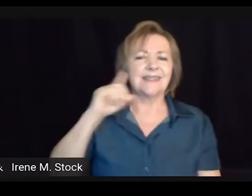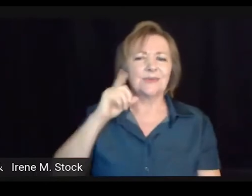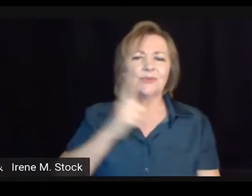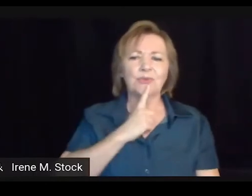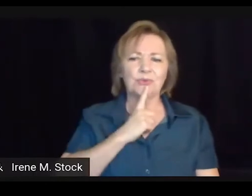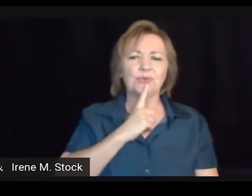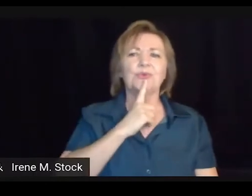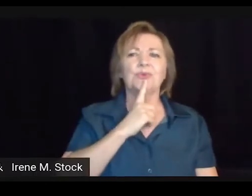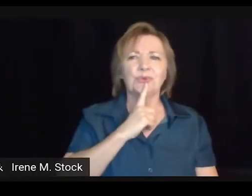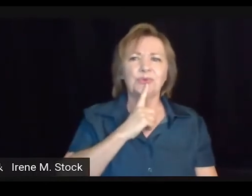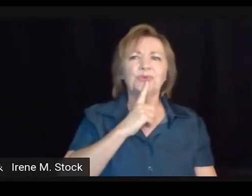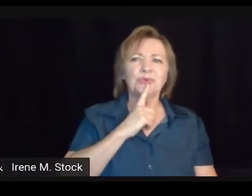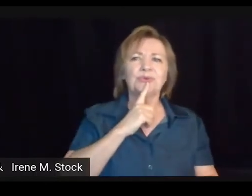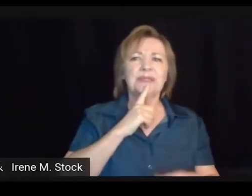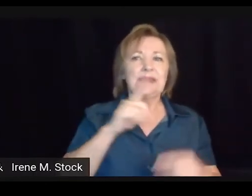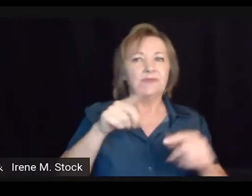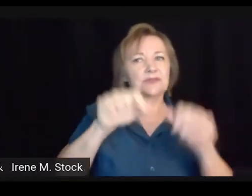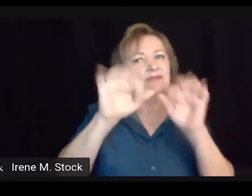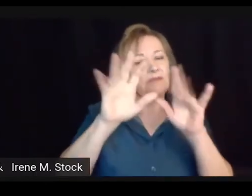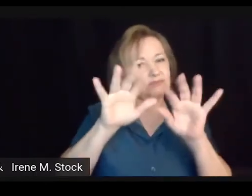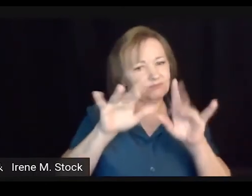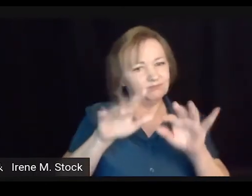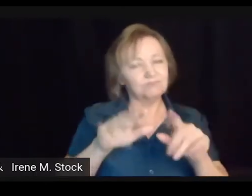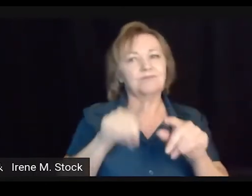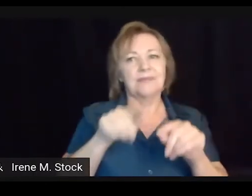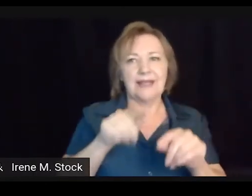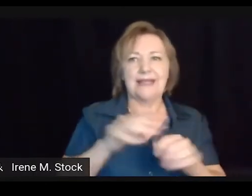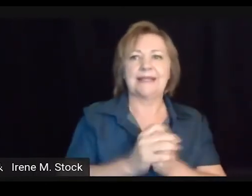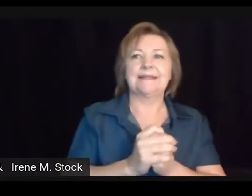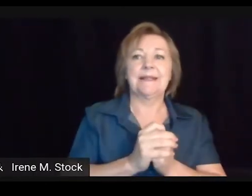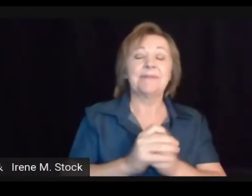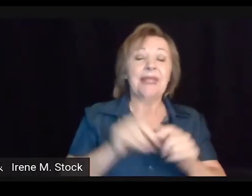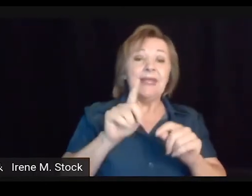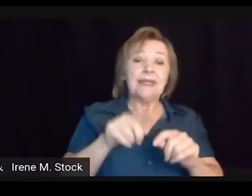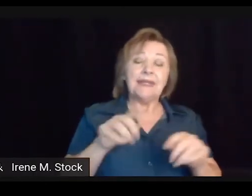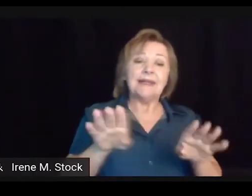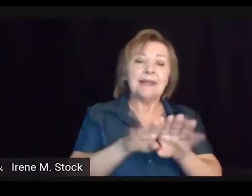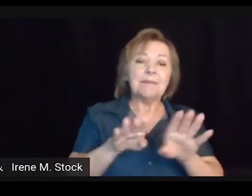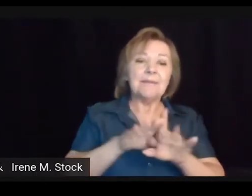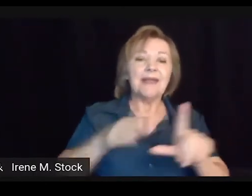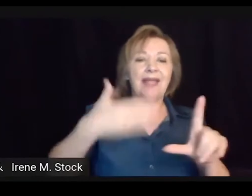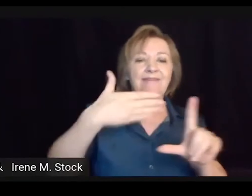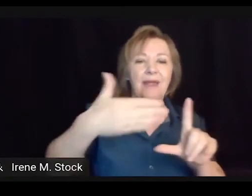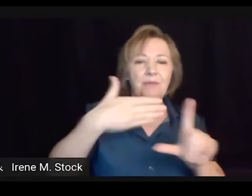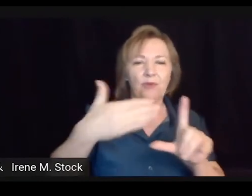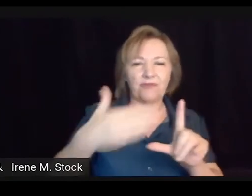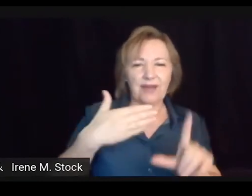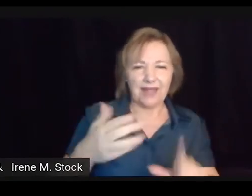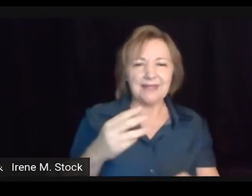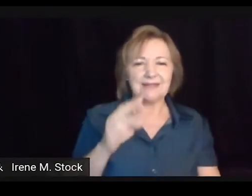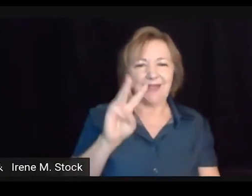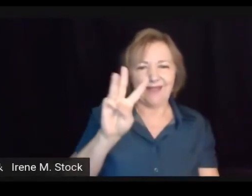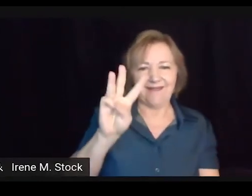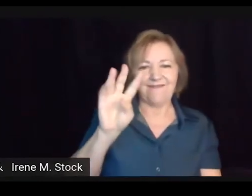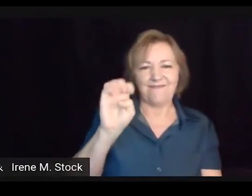O impacto que ele teve na vida dos surdos, dos sujeitos surdos. Então, tem uma atividade referente a isso.